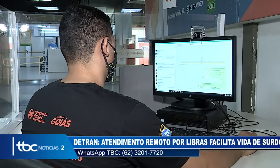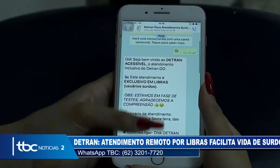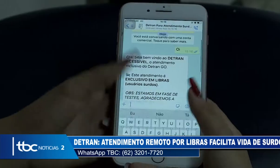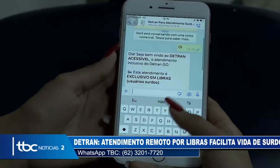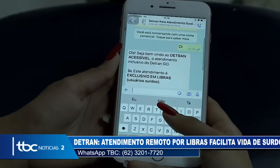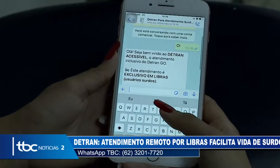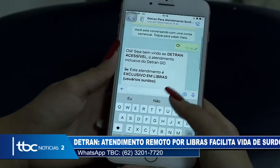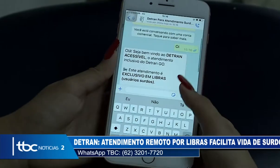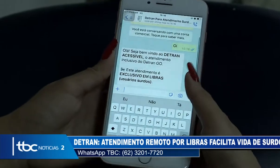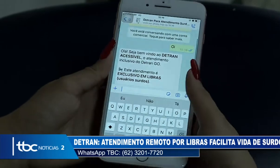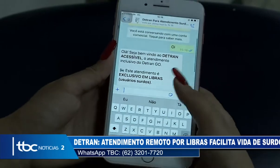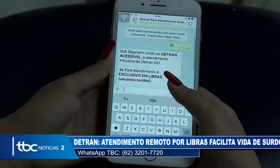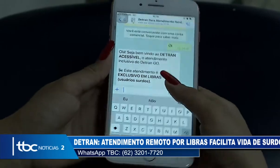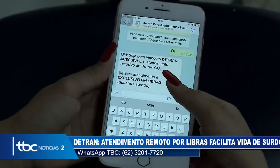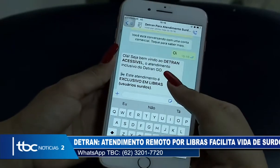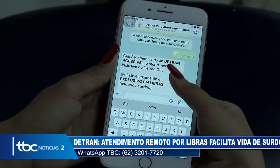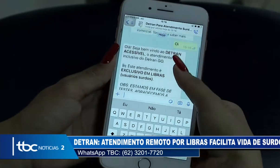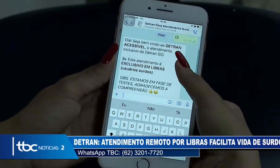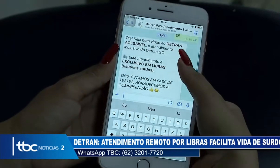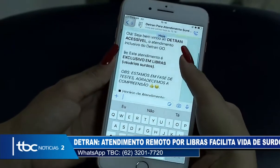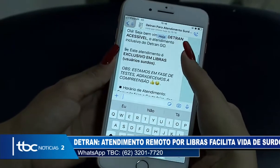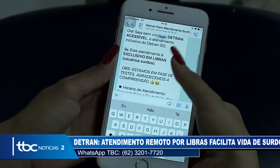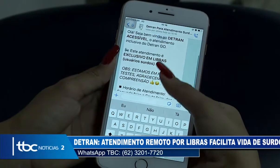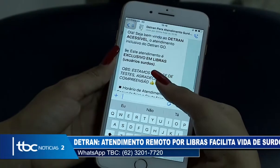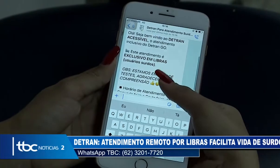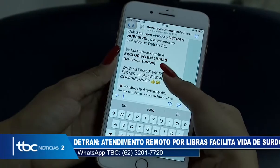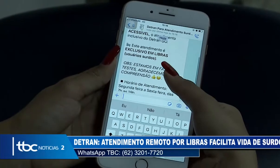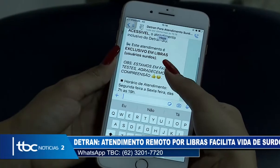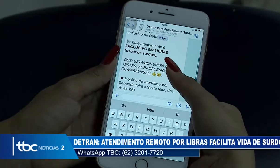entrar em contato por mensagem de texto via WhatsApp pelo número